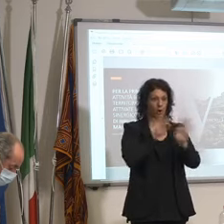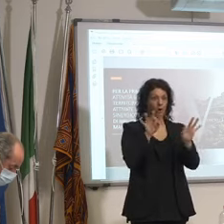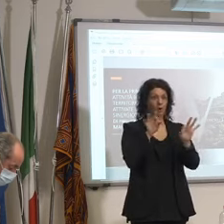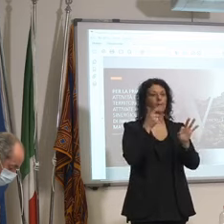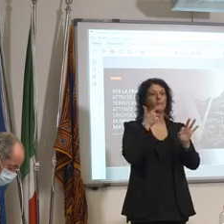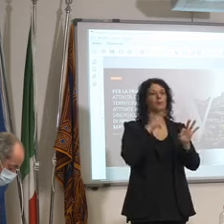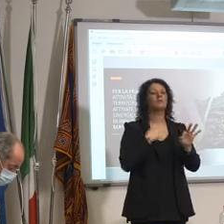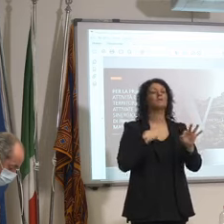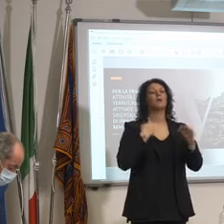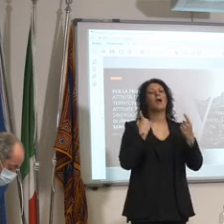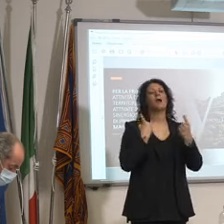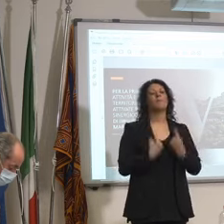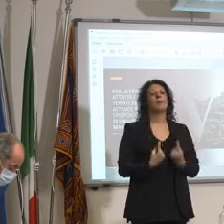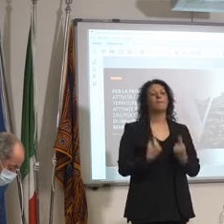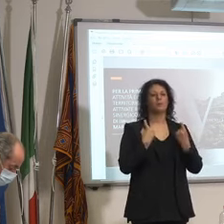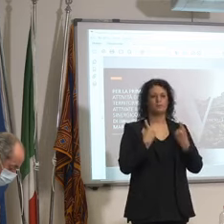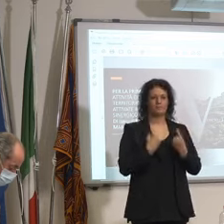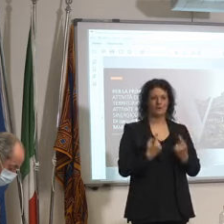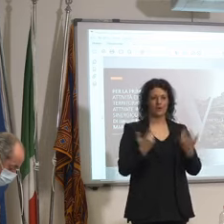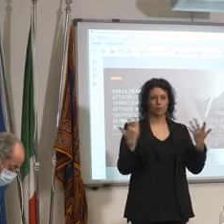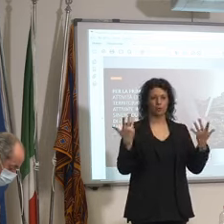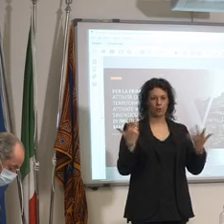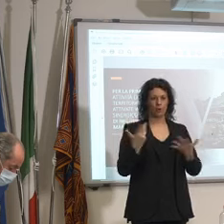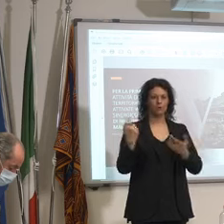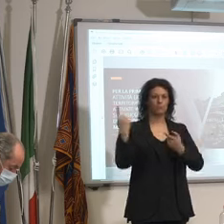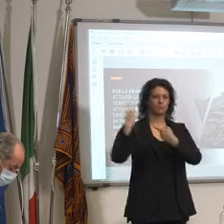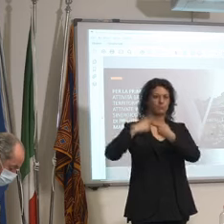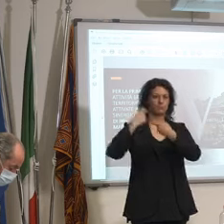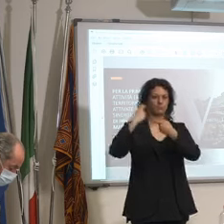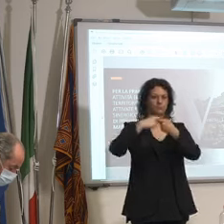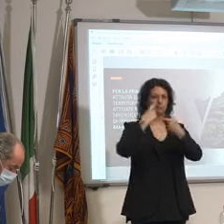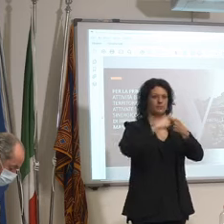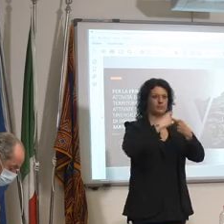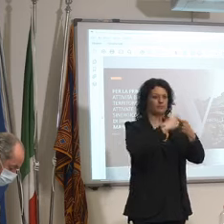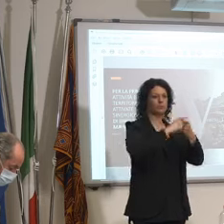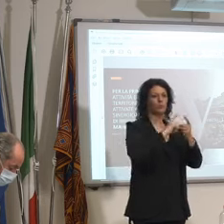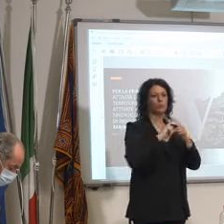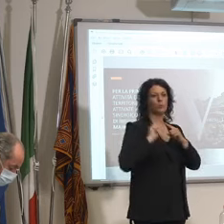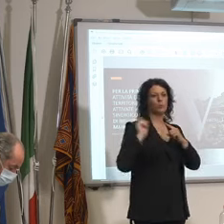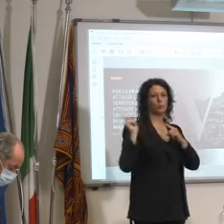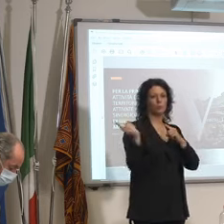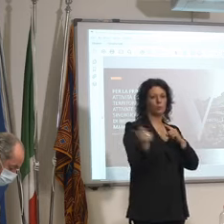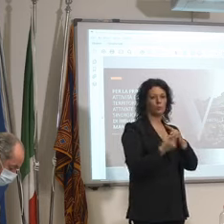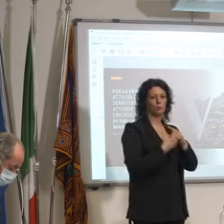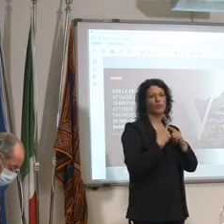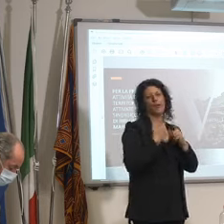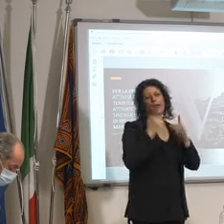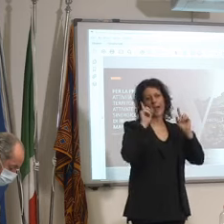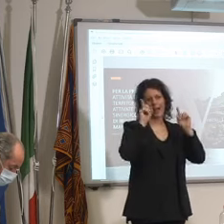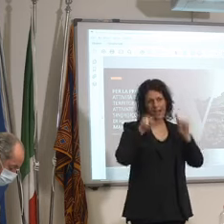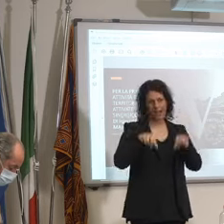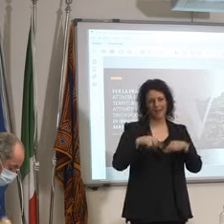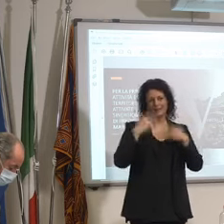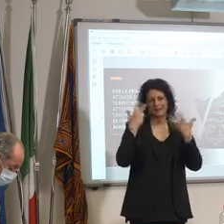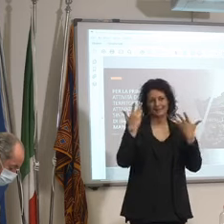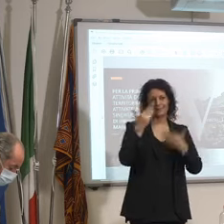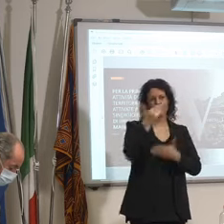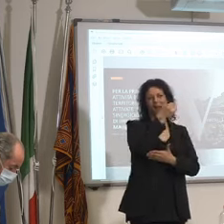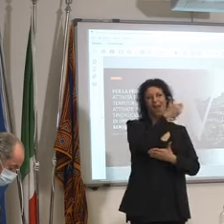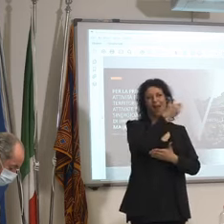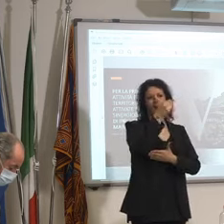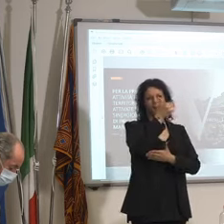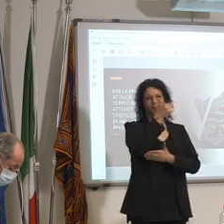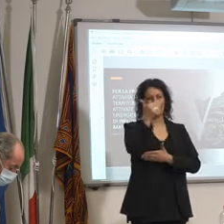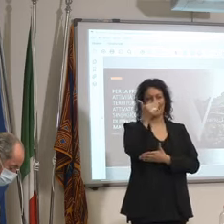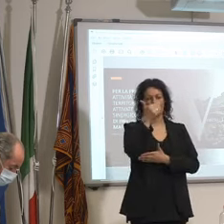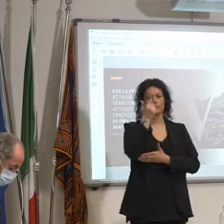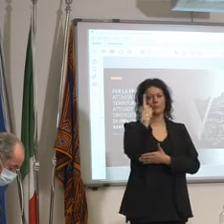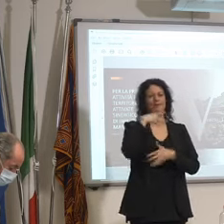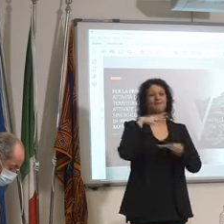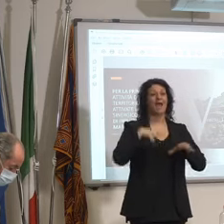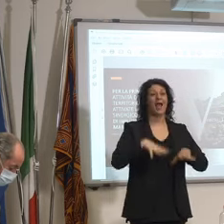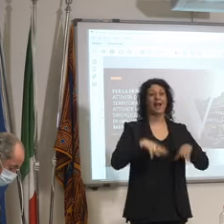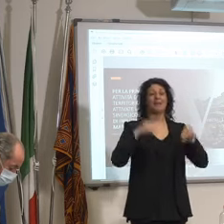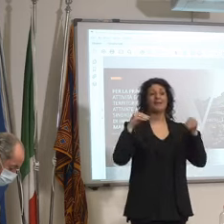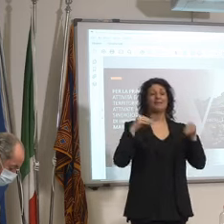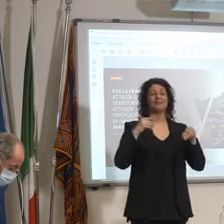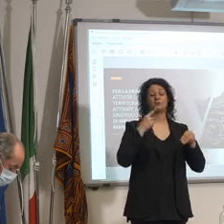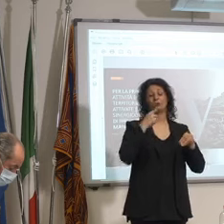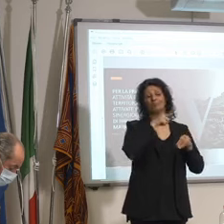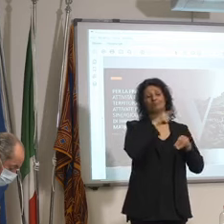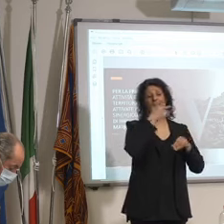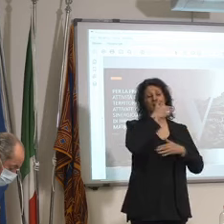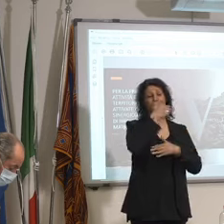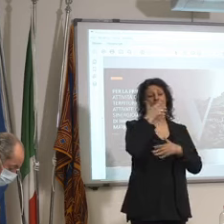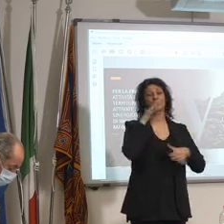vogliamo raccogliere prima tutto il sistema ora si è mosso anche il mondo alberghiero che all'inizio era un po' scettico su sta cosa qua perché